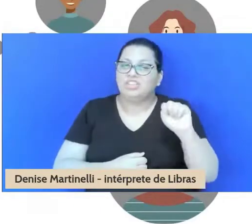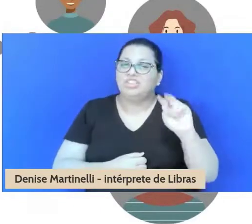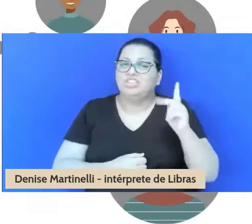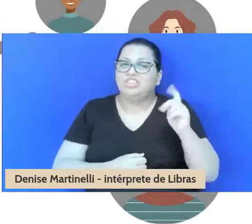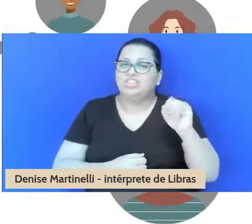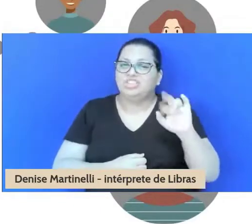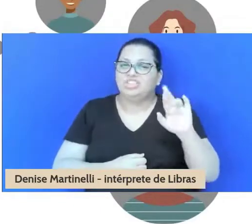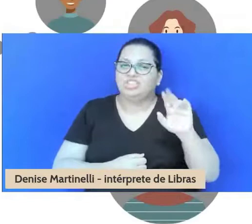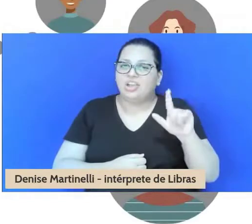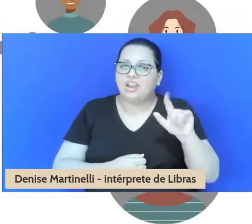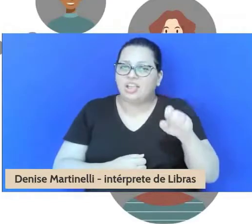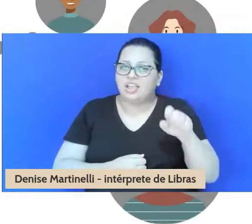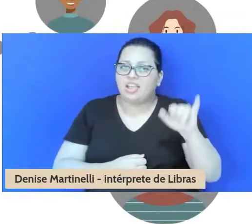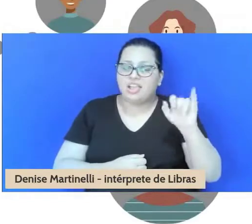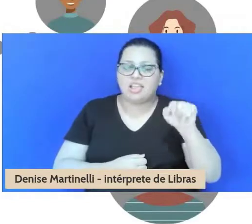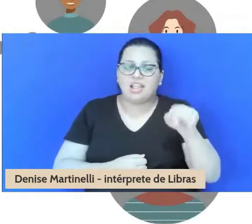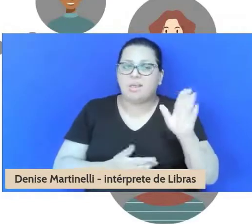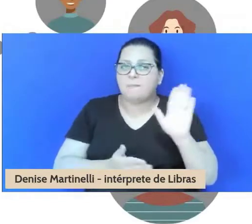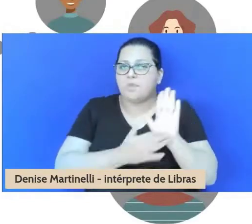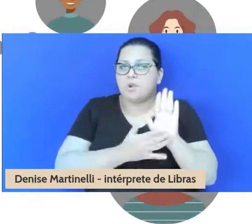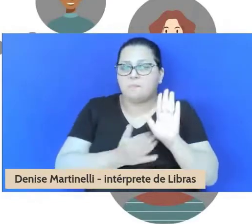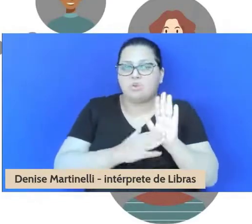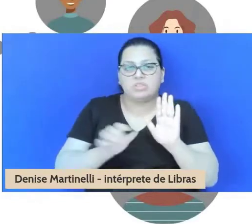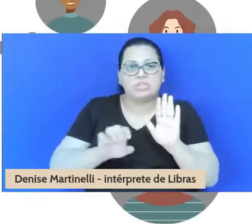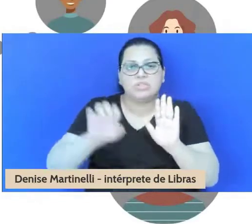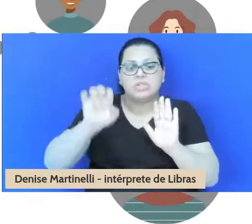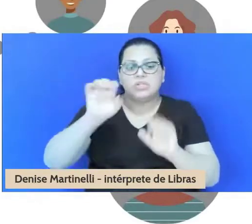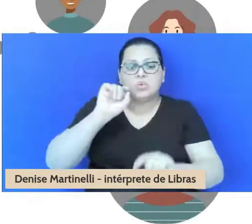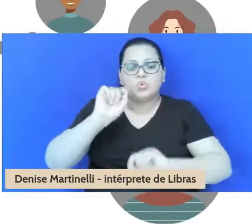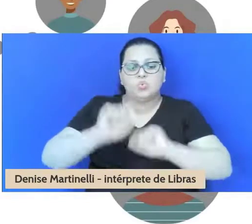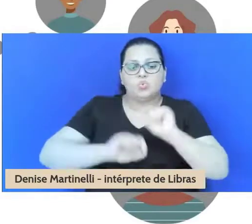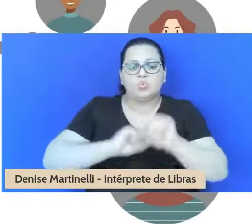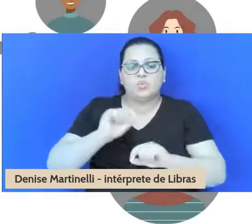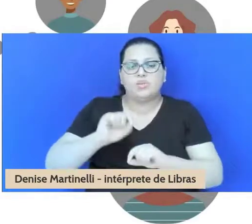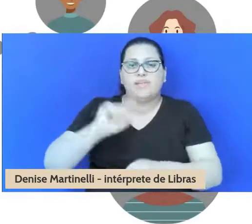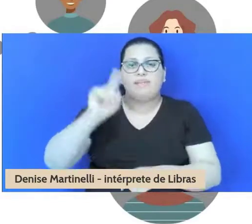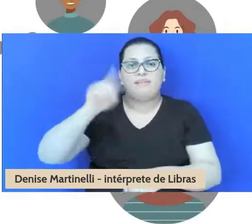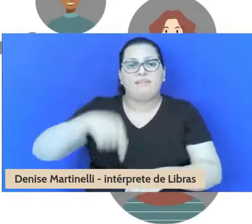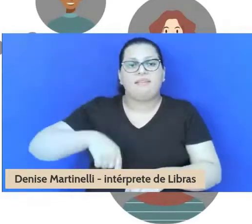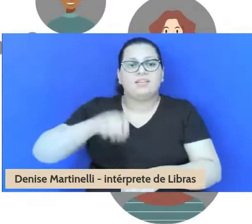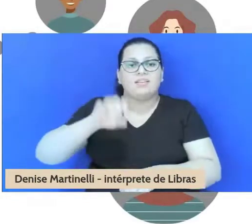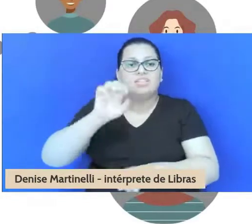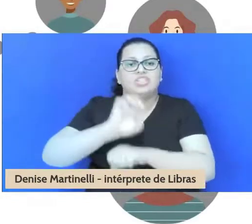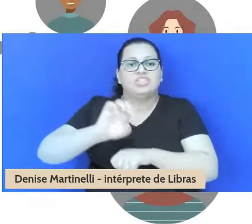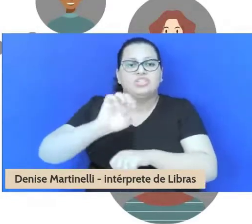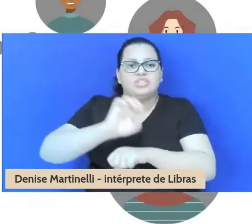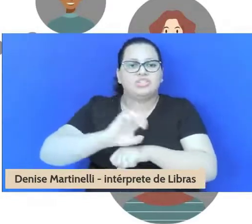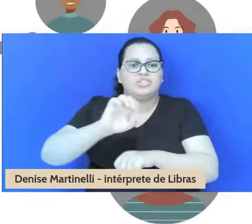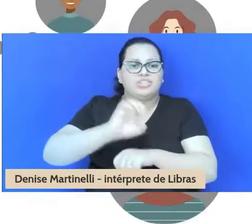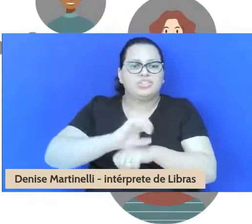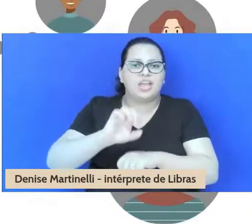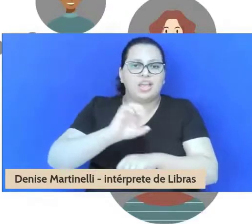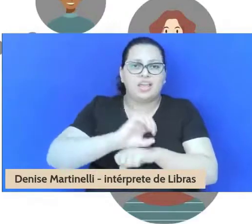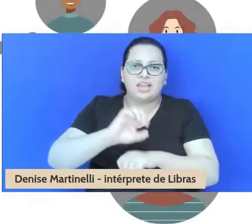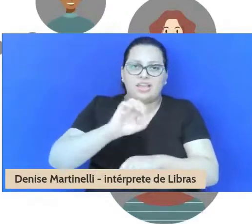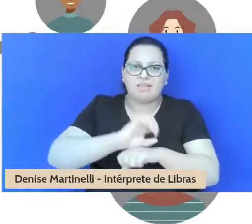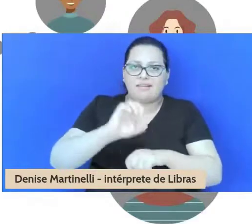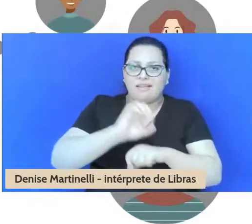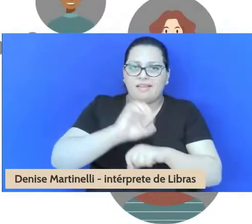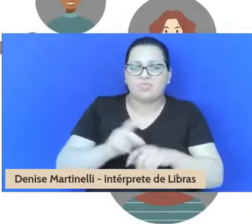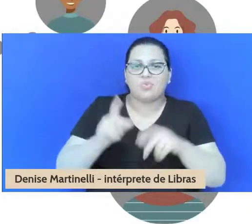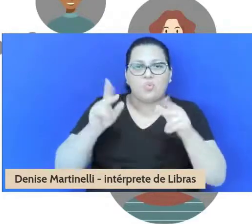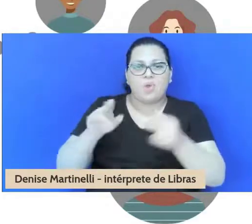excelente de uma espécie de estágio aos moldes de formação do PCNA para os nossos